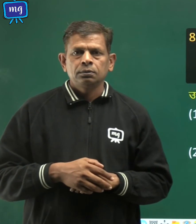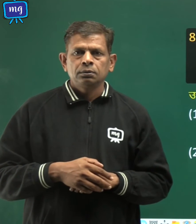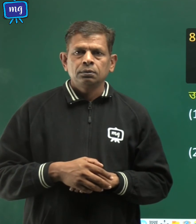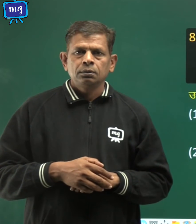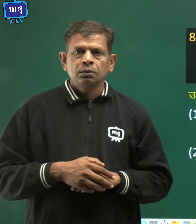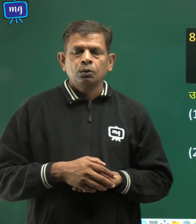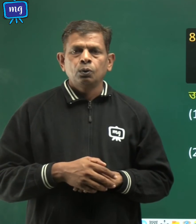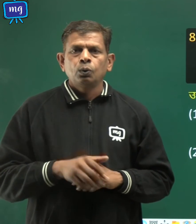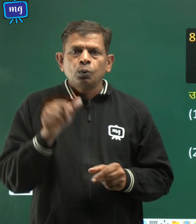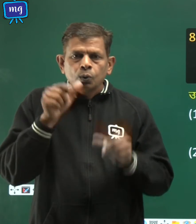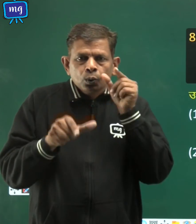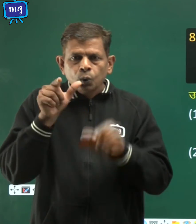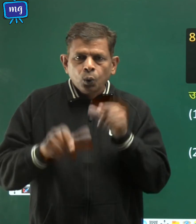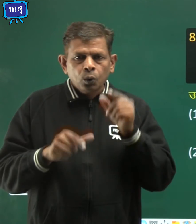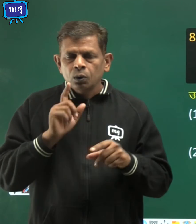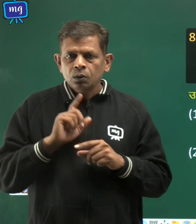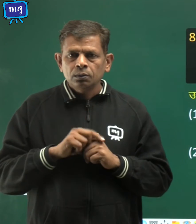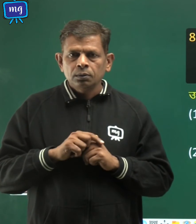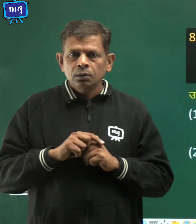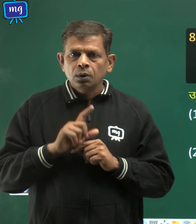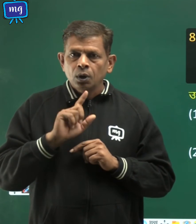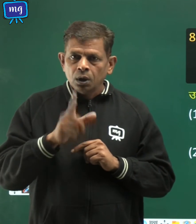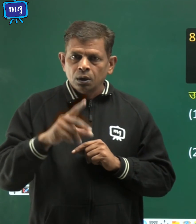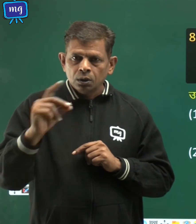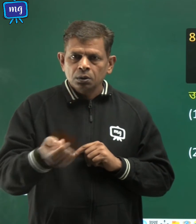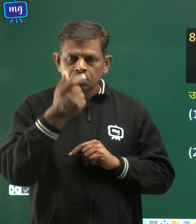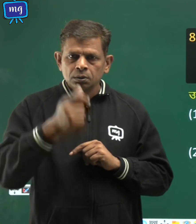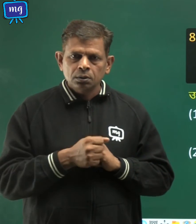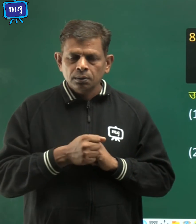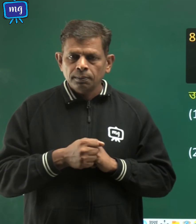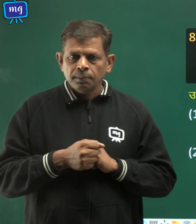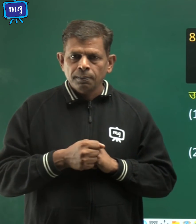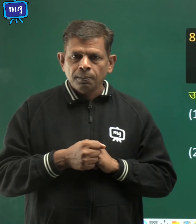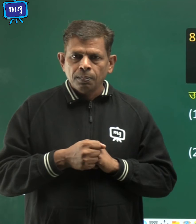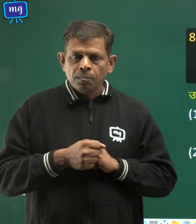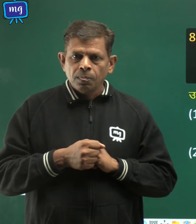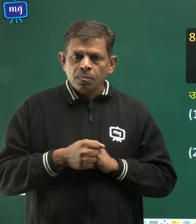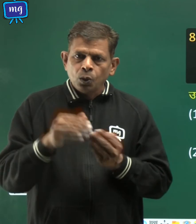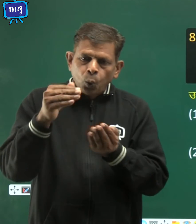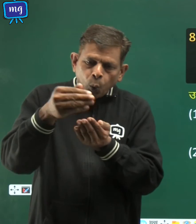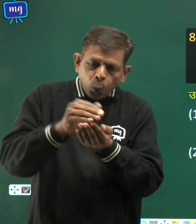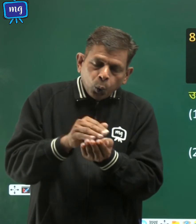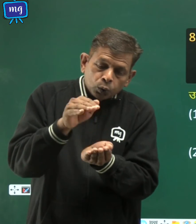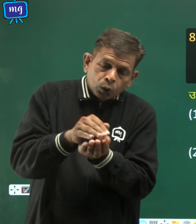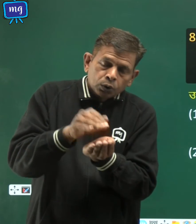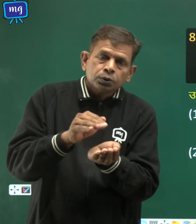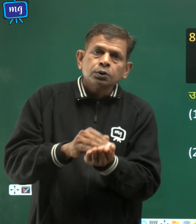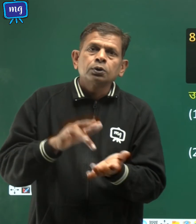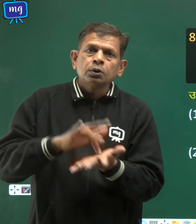लोगों को तेजी से सुरक्षित स्थानों